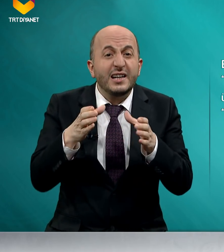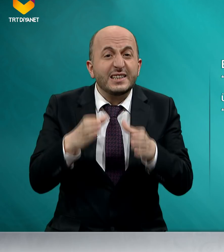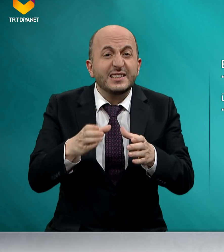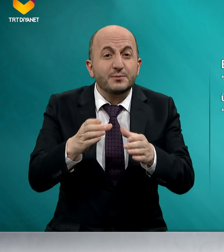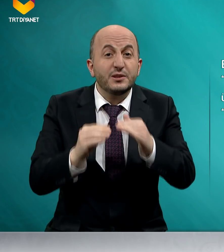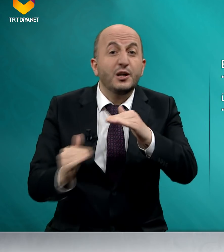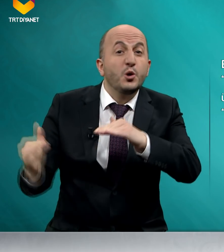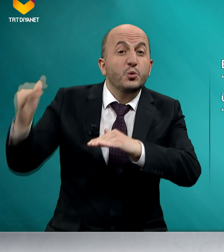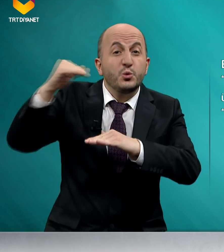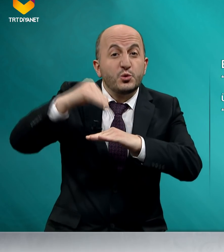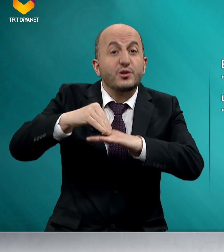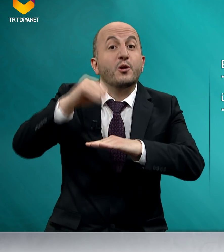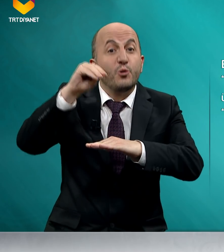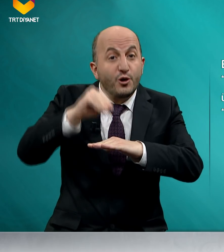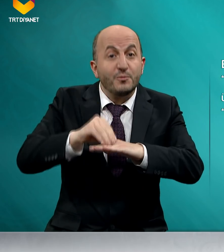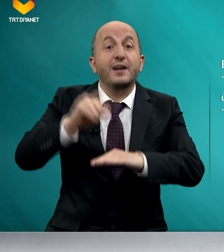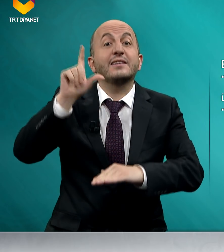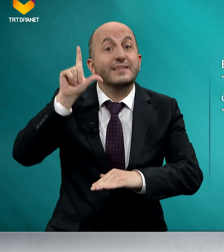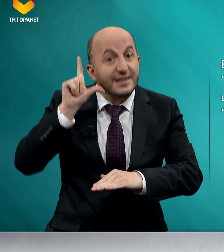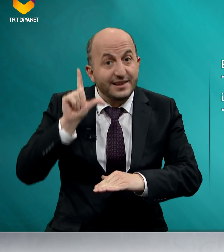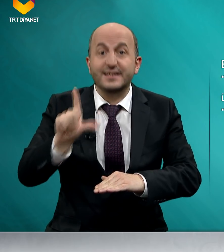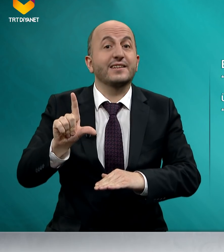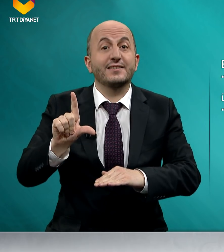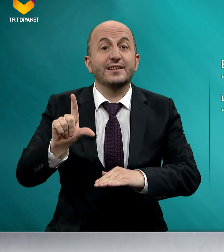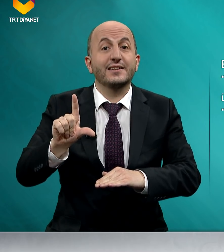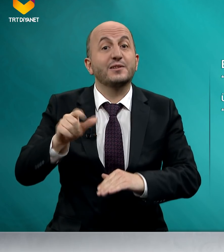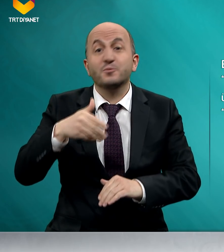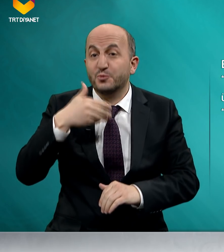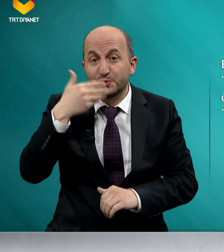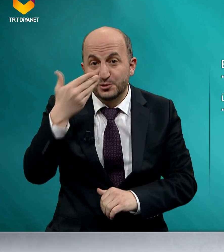kısmı üste koyman gerekirdi buyurdu.